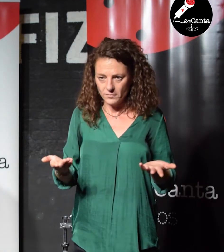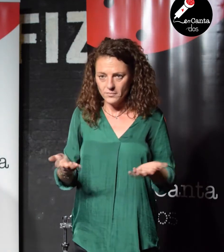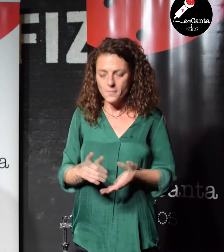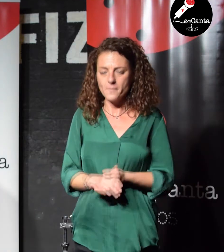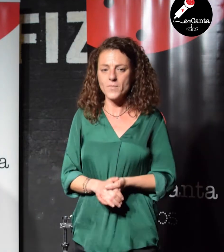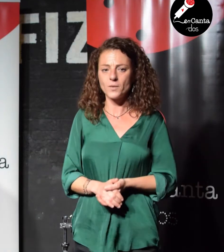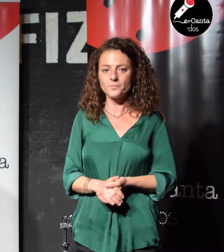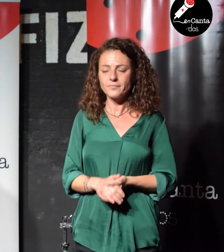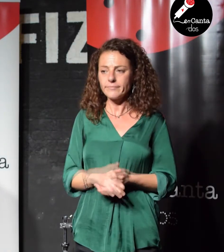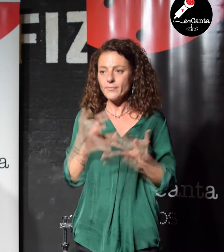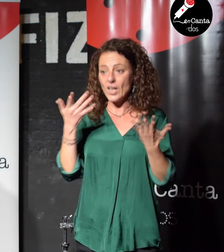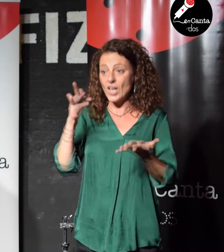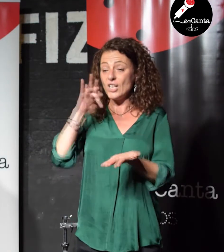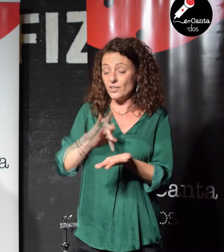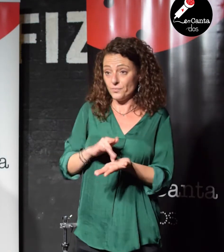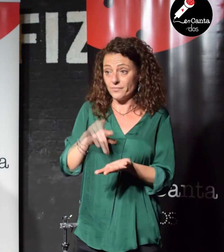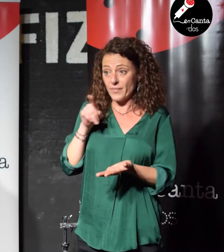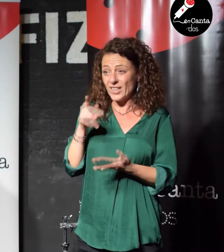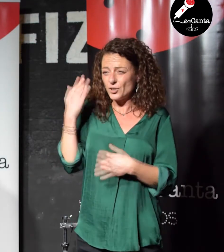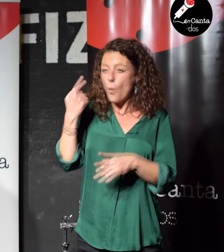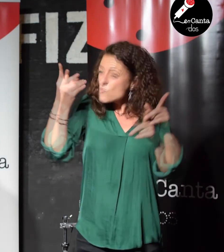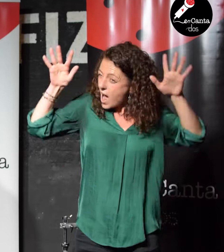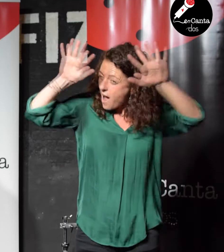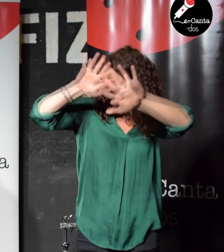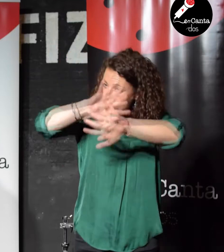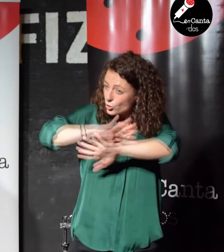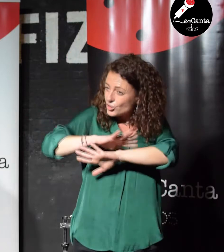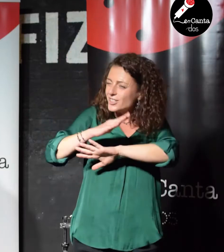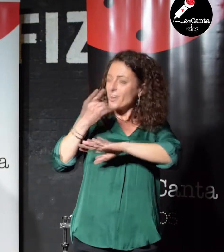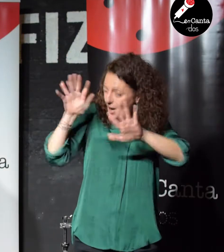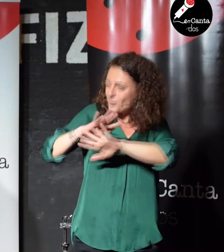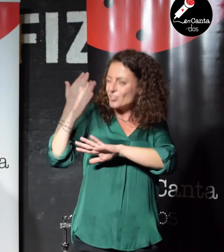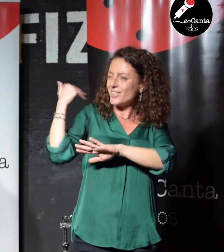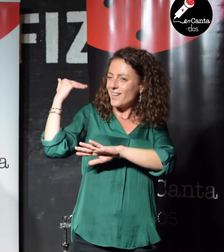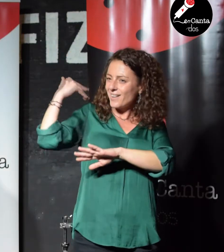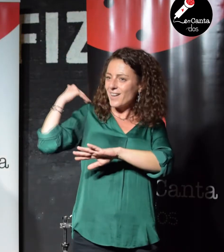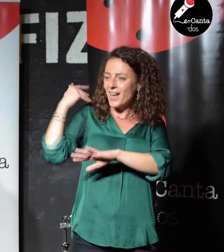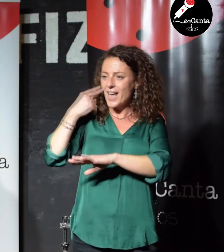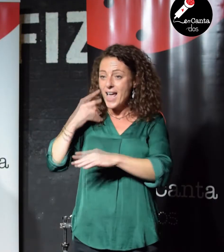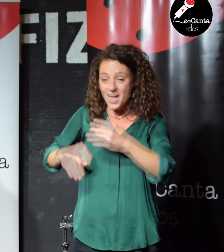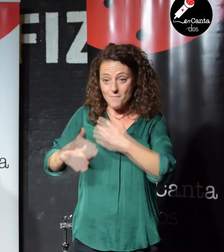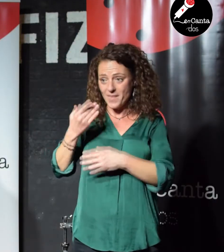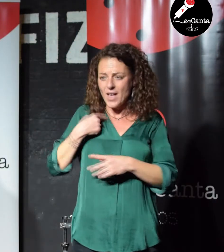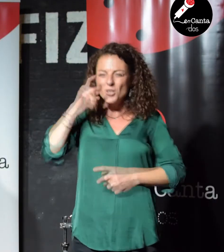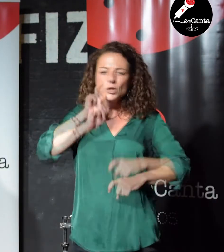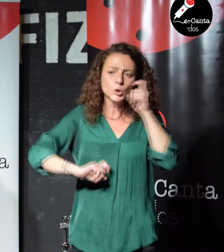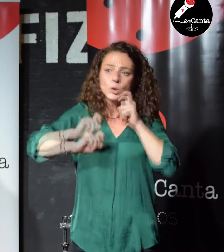Y pues nació un día, una noche más que un día, nació una noche de llorar mucho, de llorarlo todo